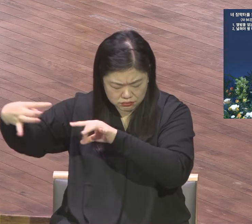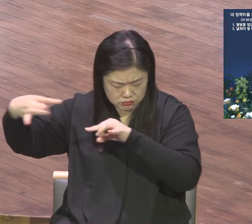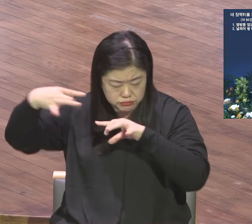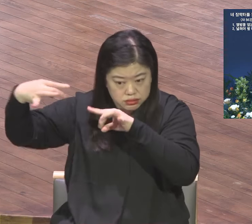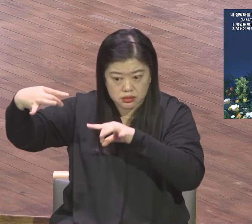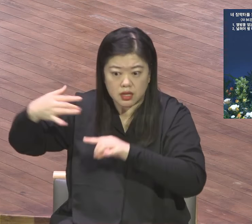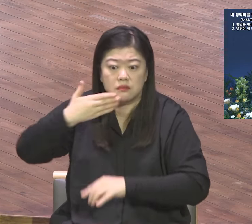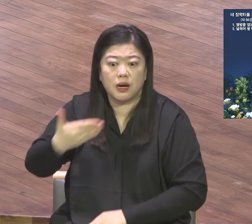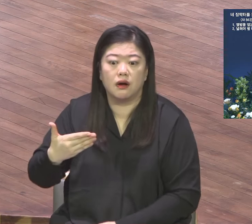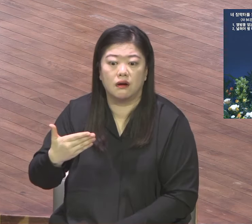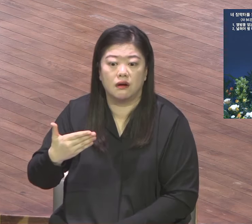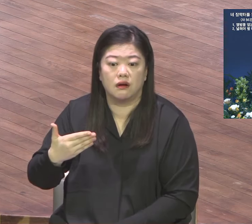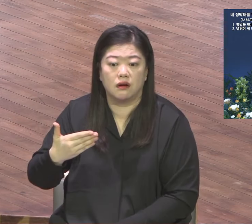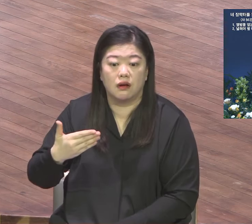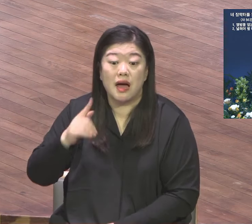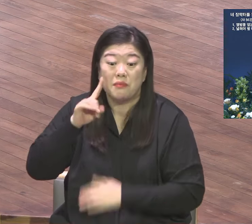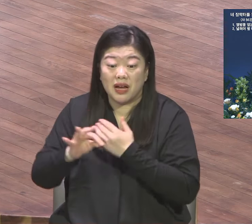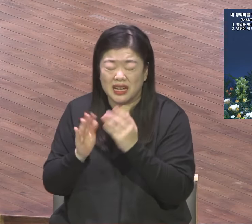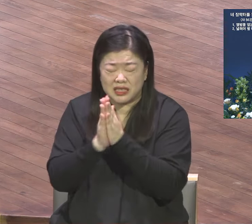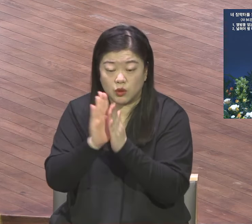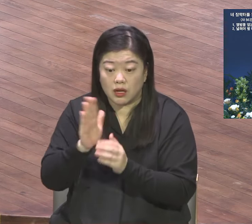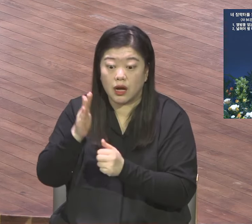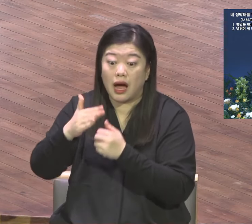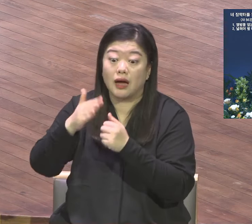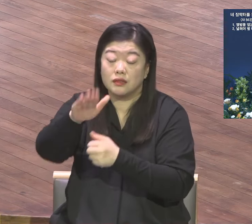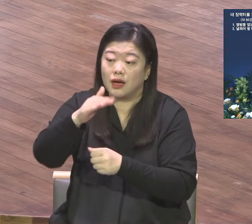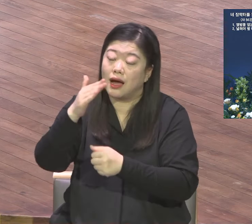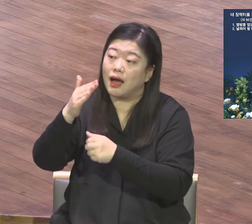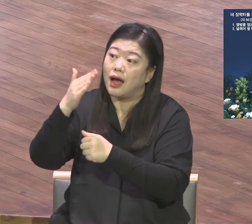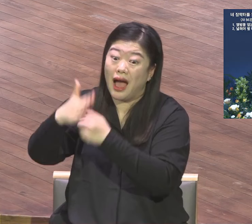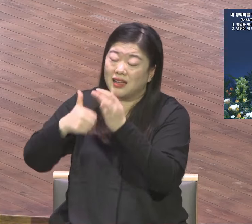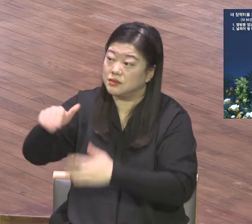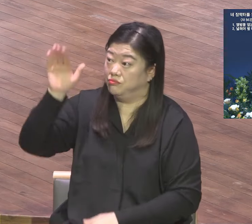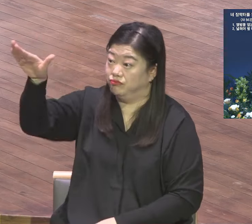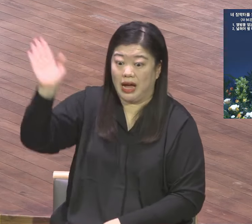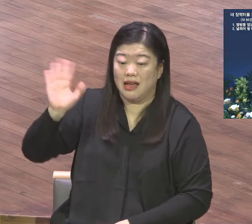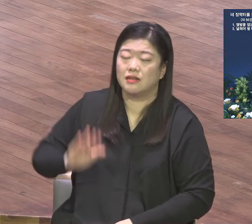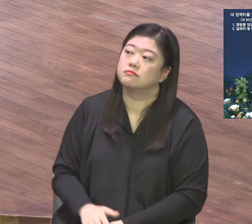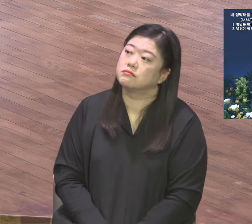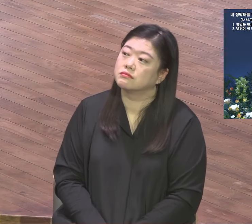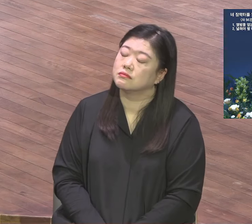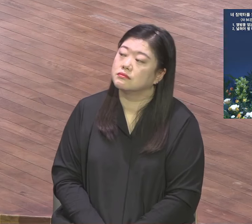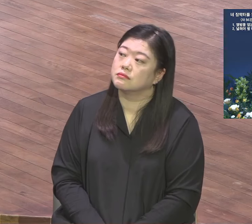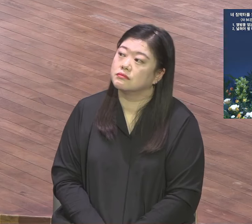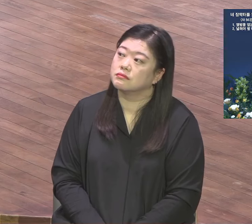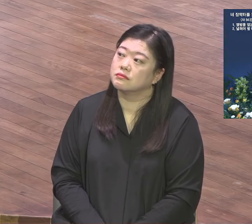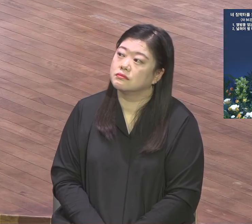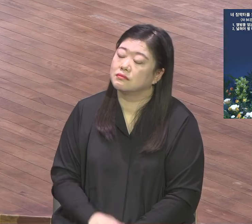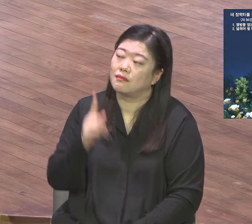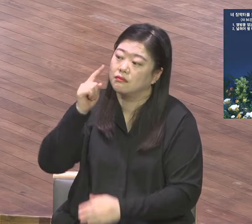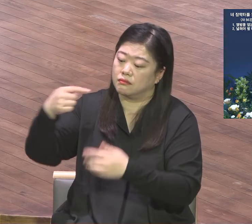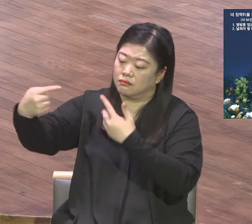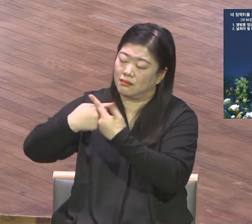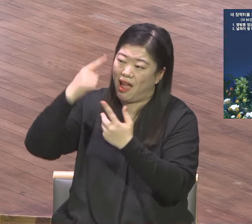아멘 기도해야 이 삼절의 끝이 돼요 영적 DNA를 바꾸어 줍니다